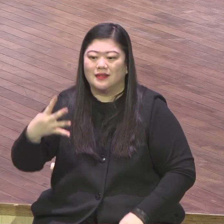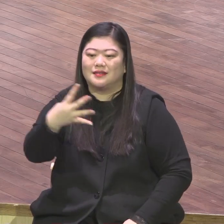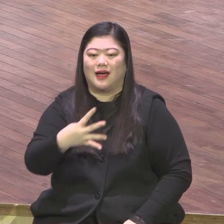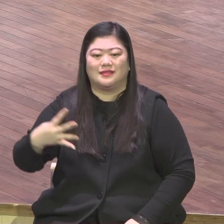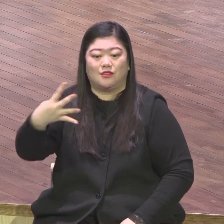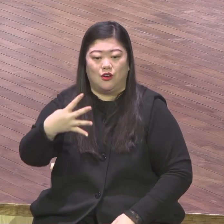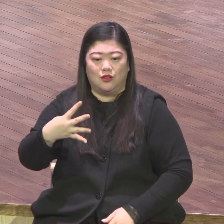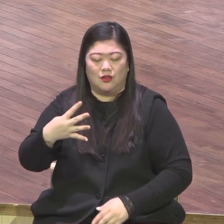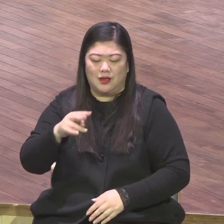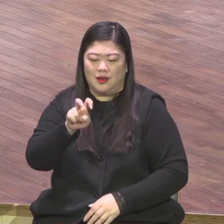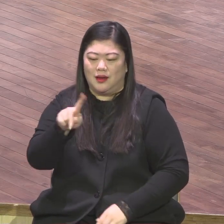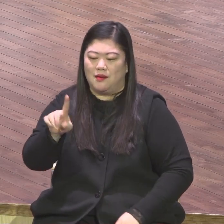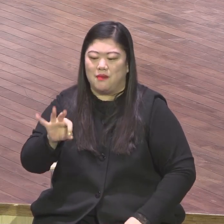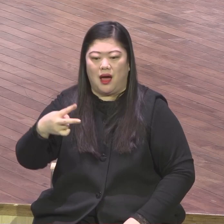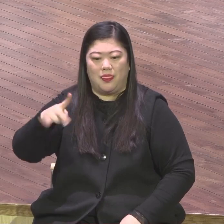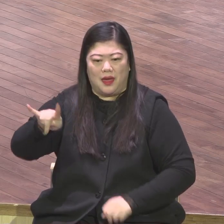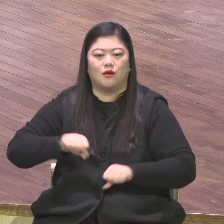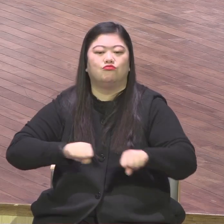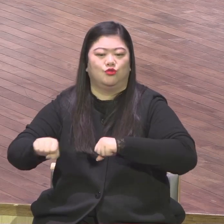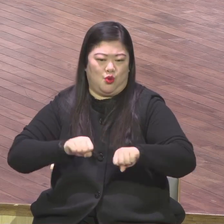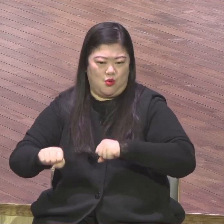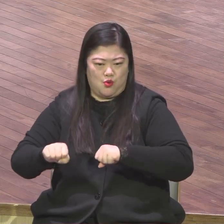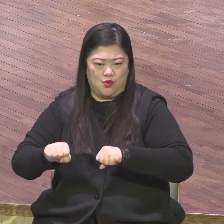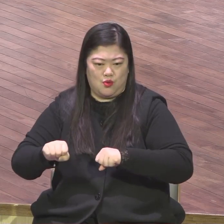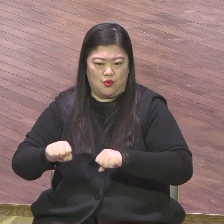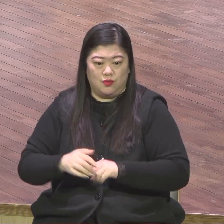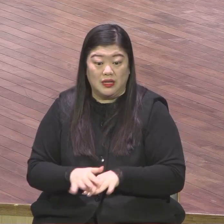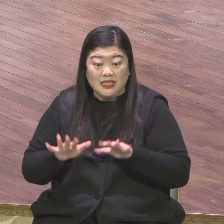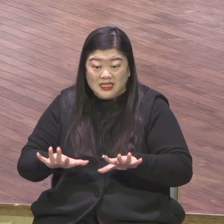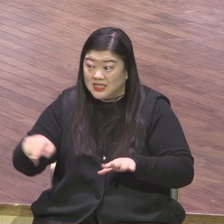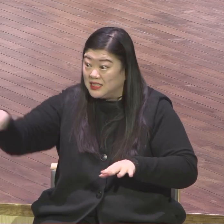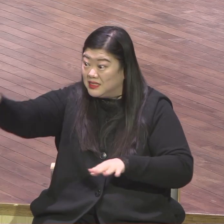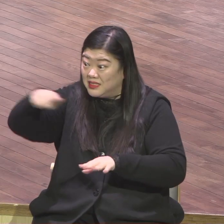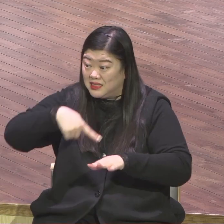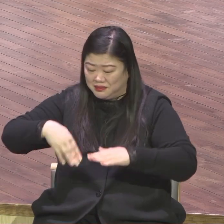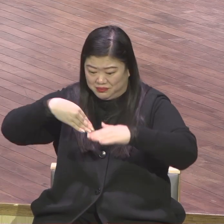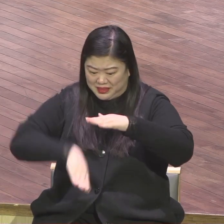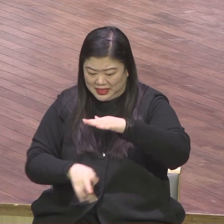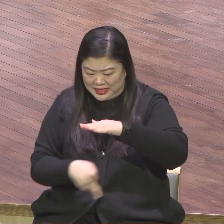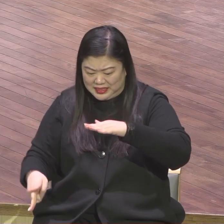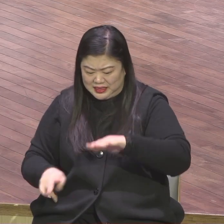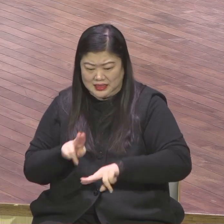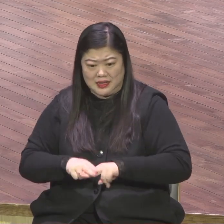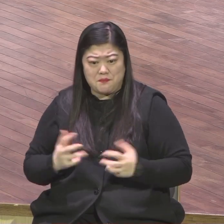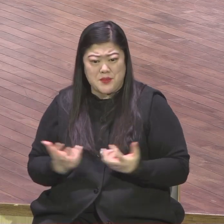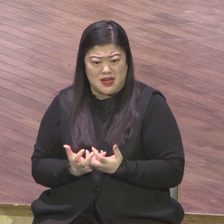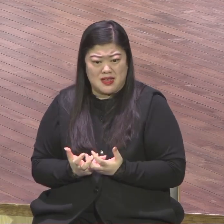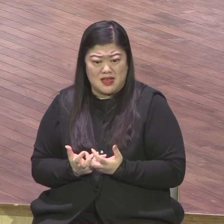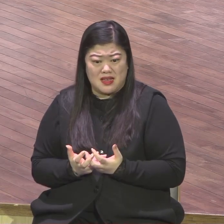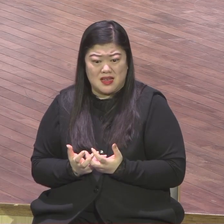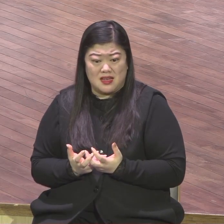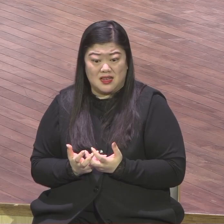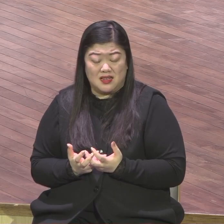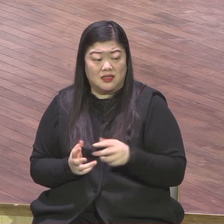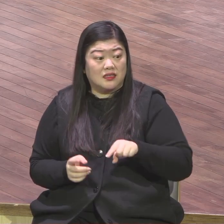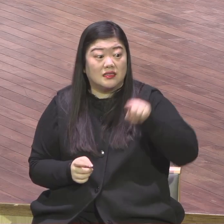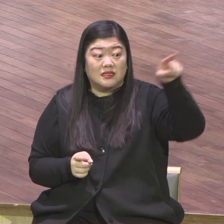지금 이 방에 보험당에 못 들어오고 지금 지금 뭡니까 아트홀에 있는 분들 한번 보여주세요 아트홀